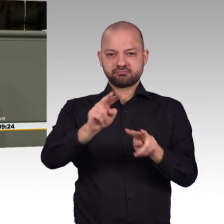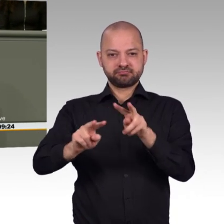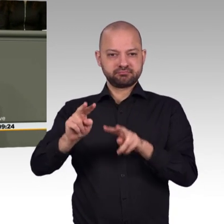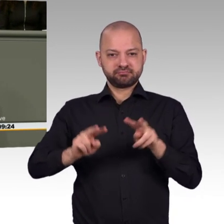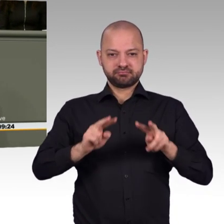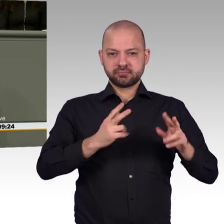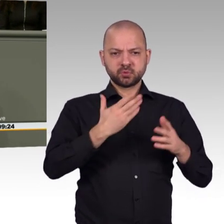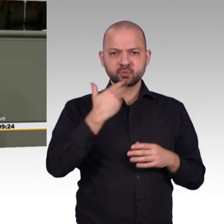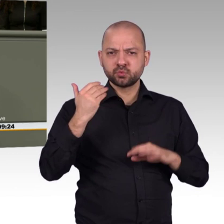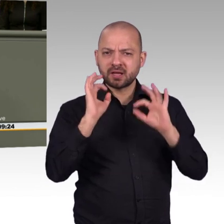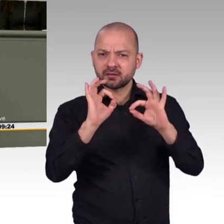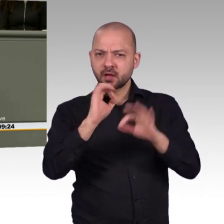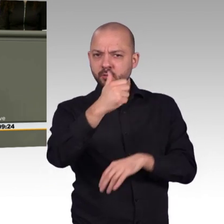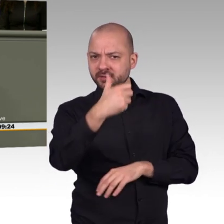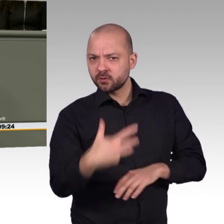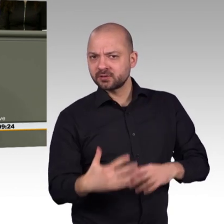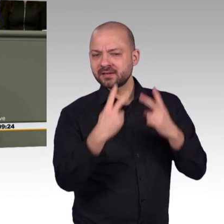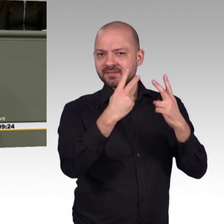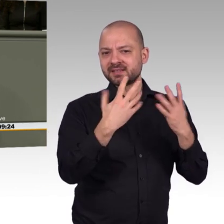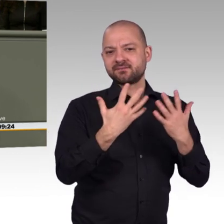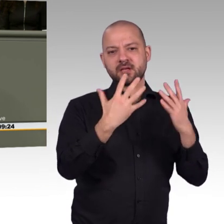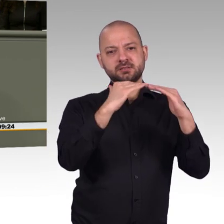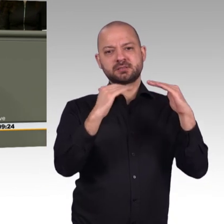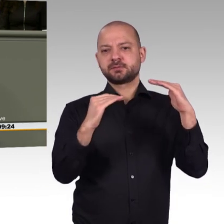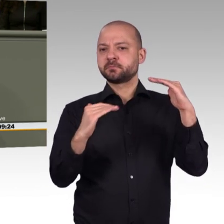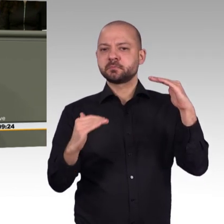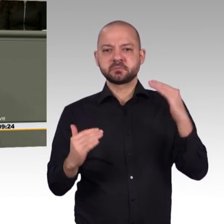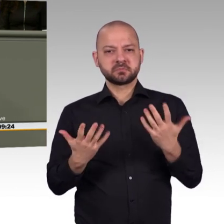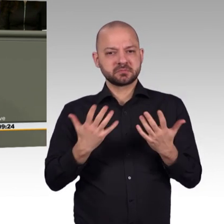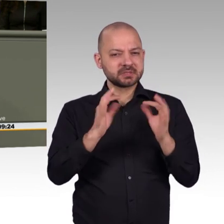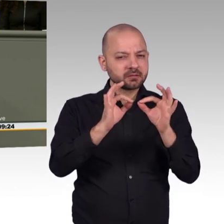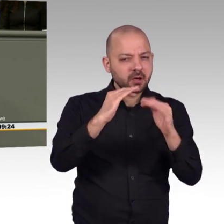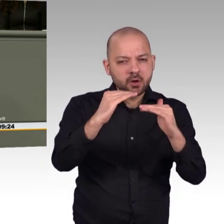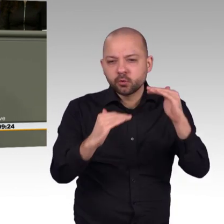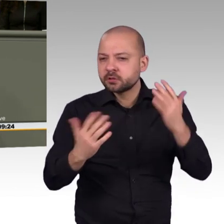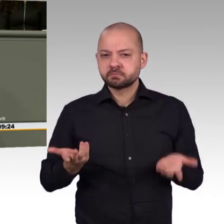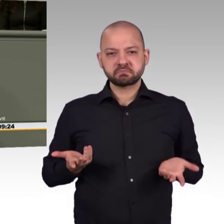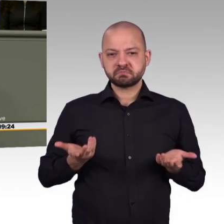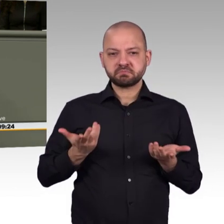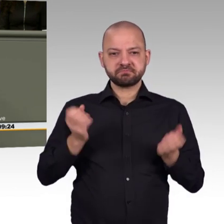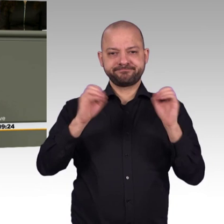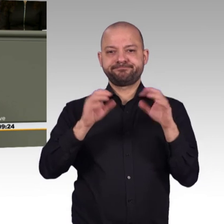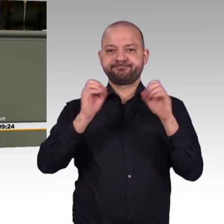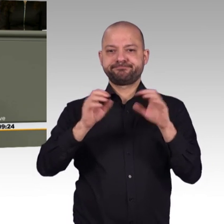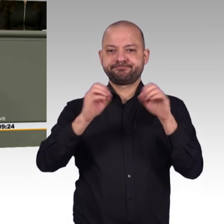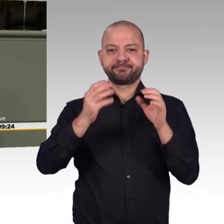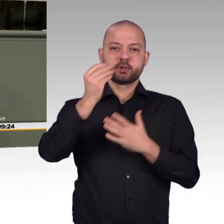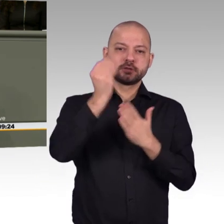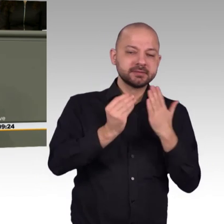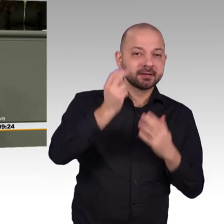Und, meine sehr verehrten Damen und Herren, geclustert sind diese Maßnahmen nicht etwa nach inneren Zusammenhängen, nach verwandten Daten und Strukturen. Nein, da muss ich